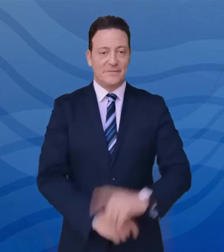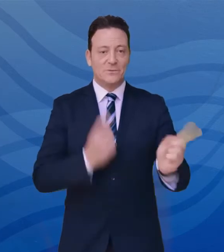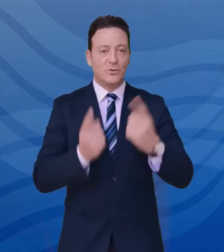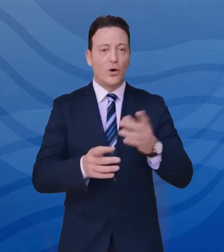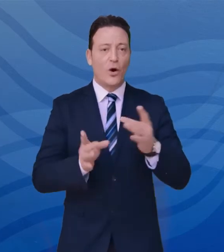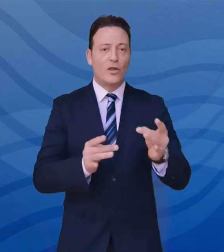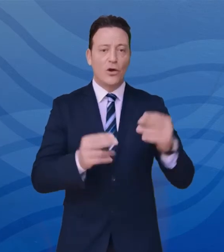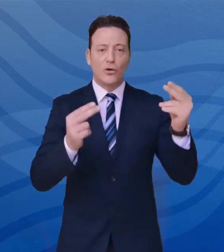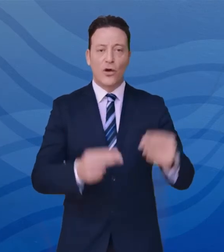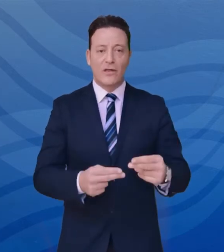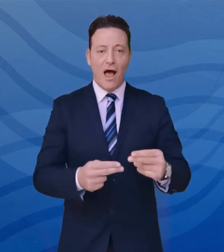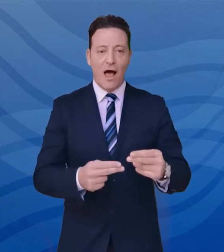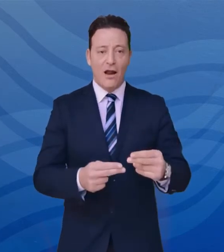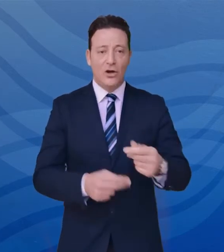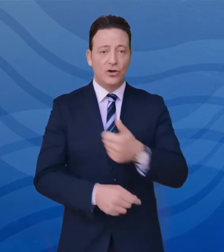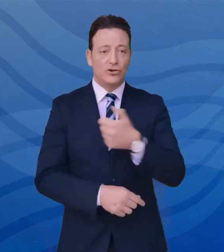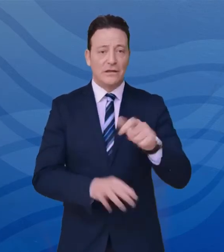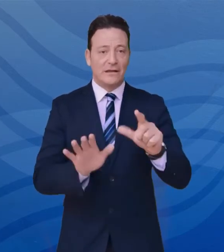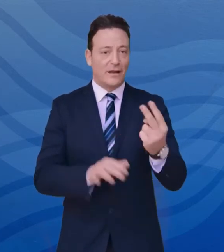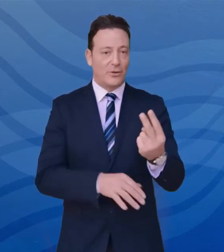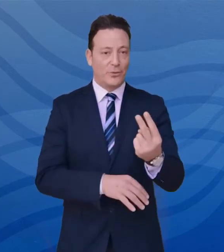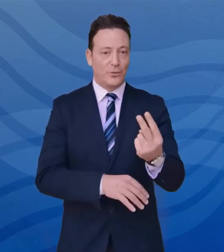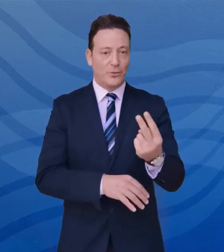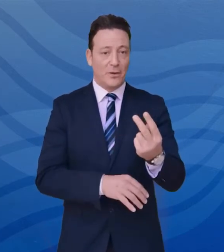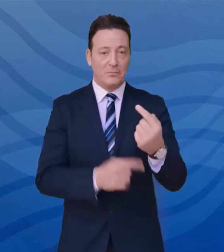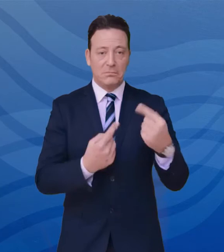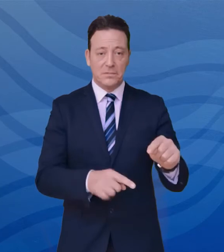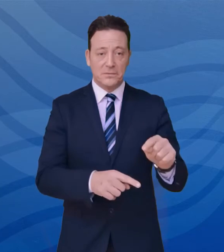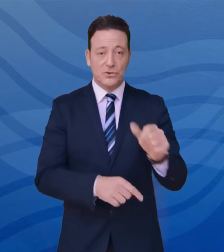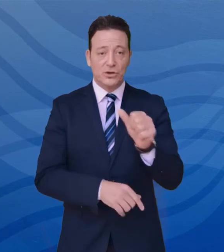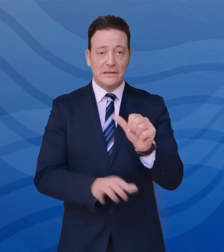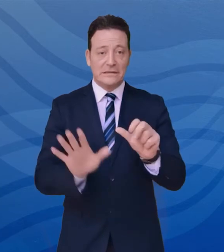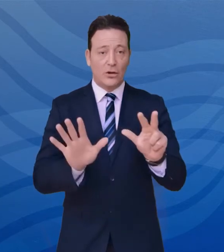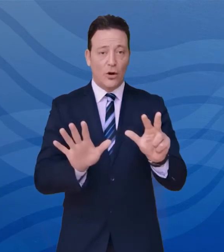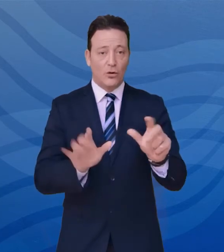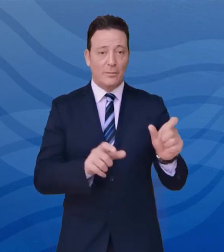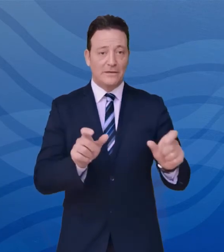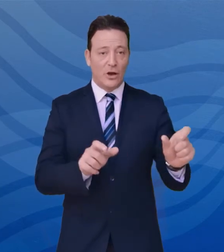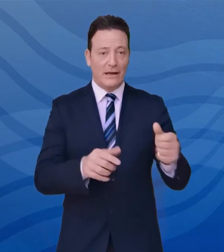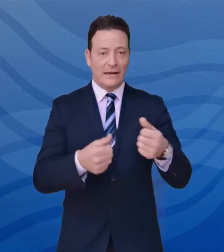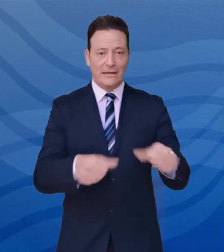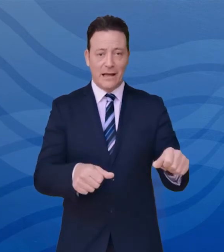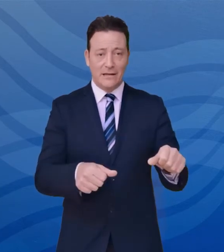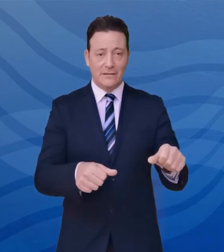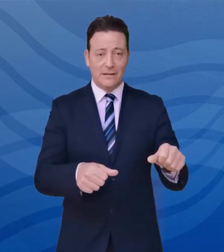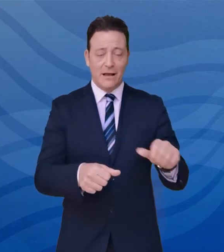totali riscontrate sono state 172 e di queste 168 in residenti. Le rimanenti